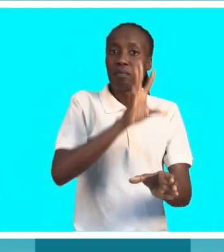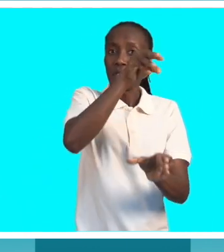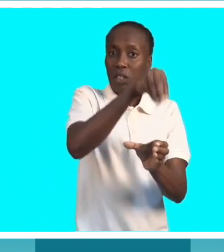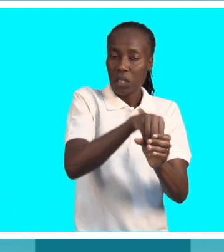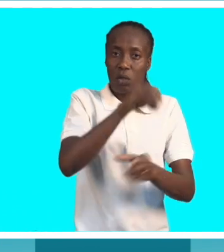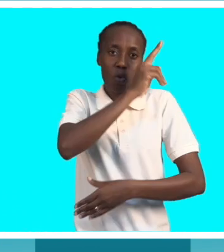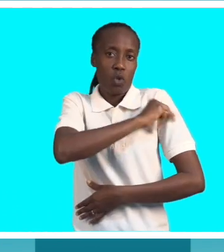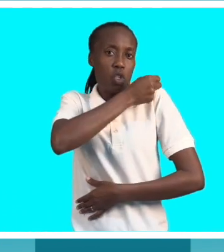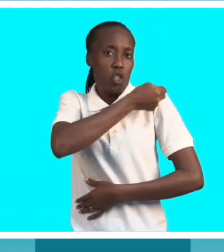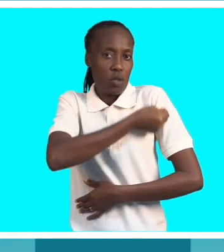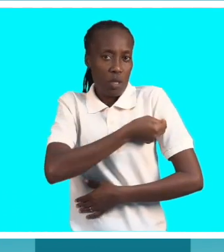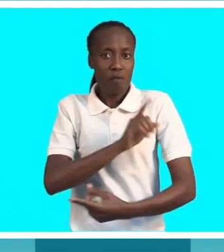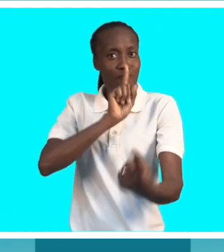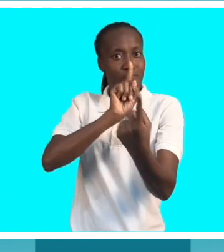do hospital, dentro dos médicos.